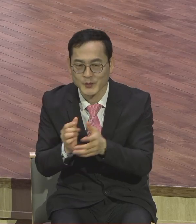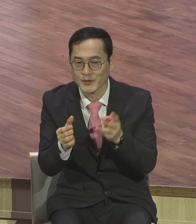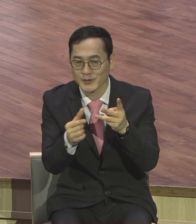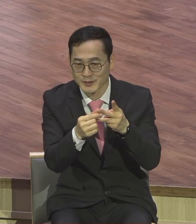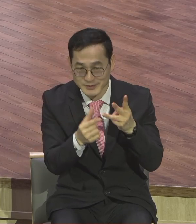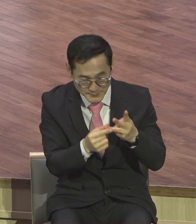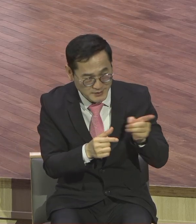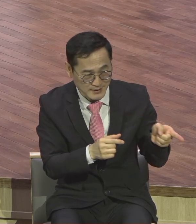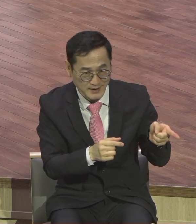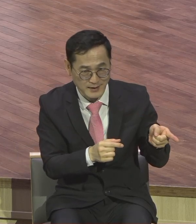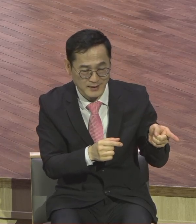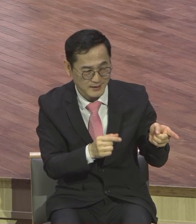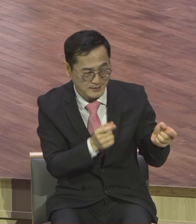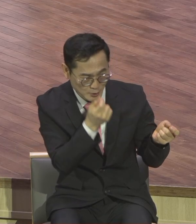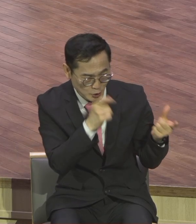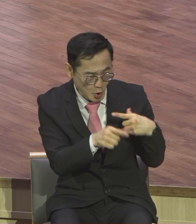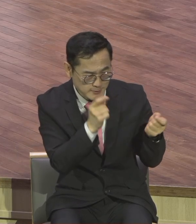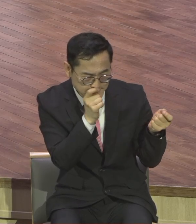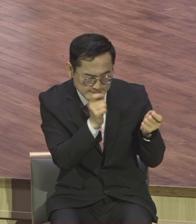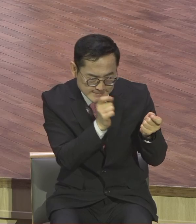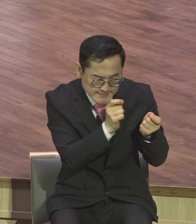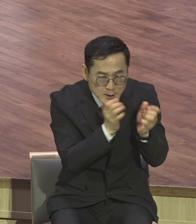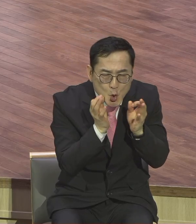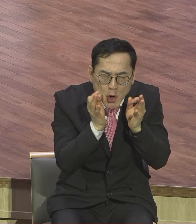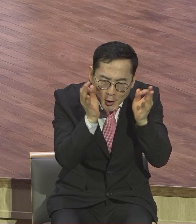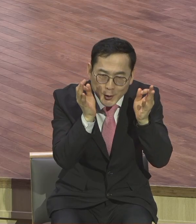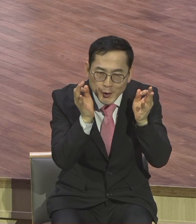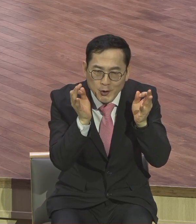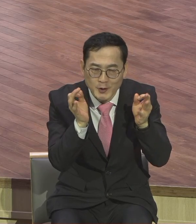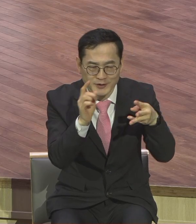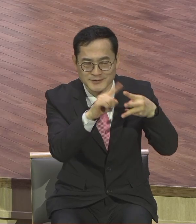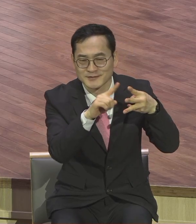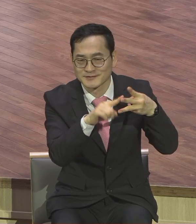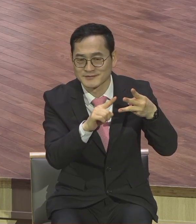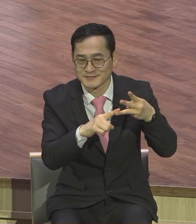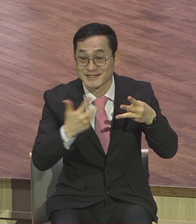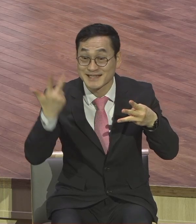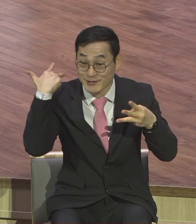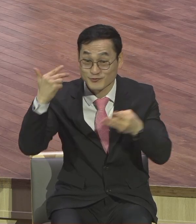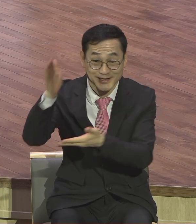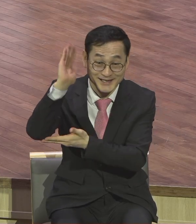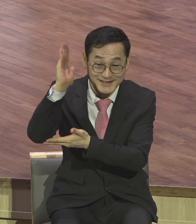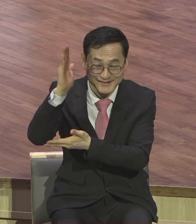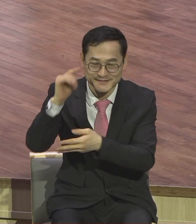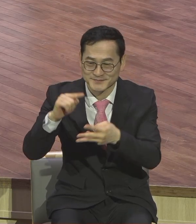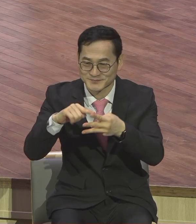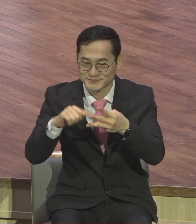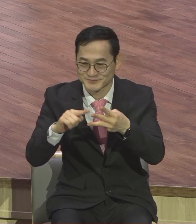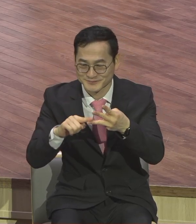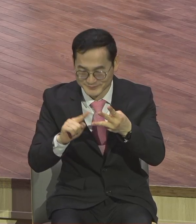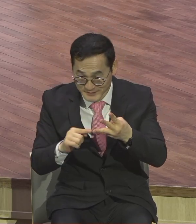좁히기 여기까지가 지난주일까지 이어진 내용입니다 이번 주간은 4단계